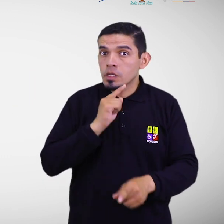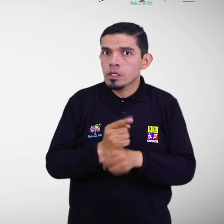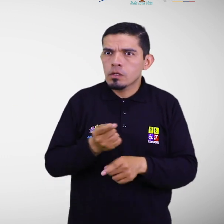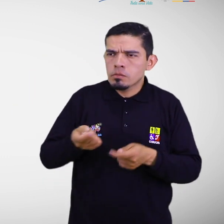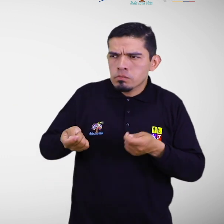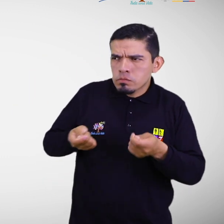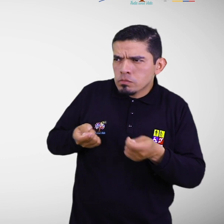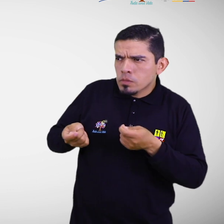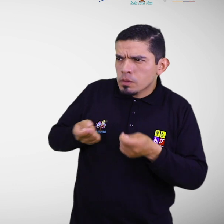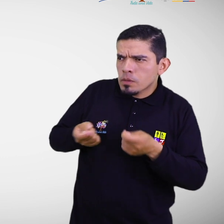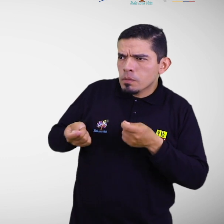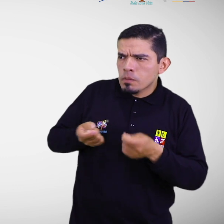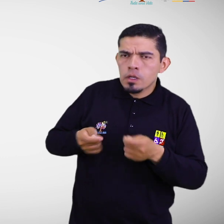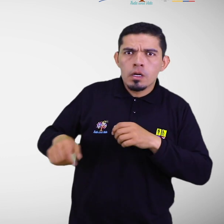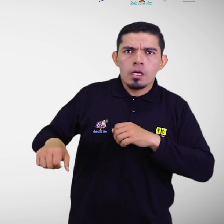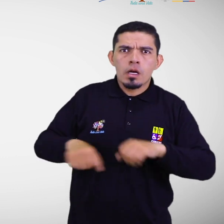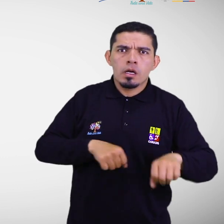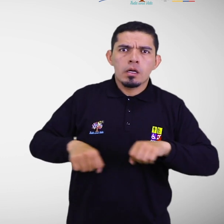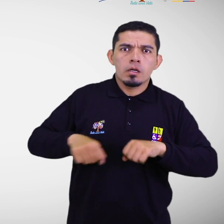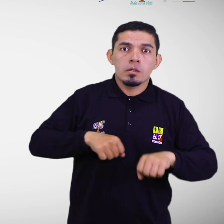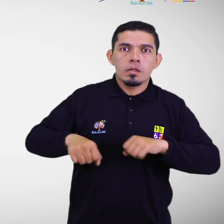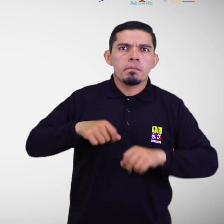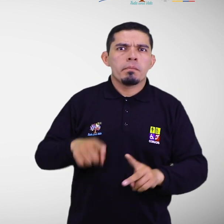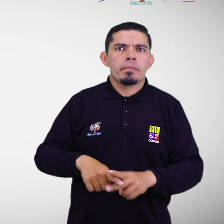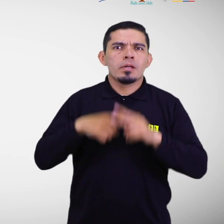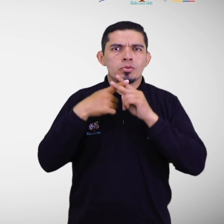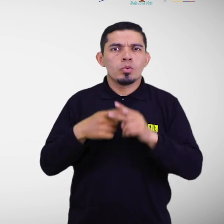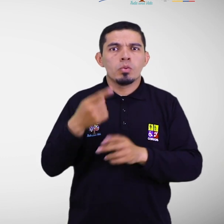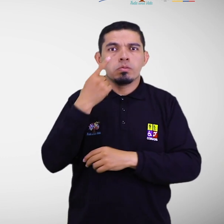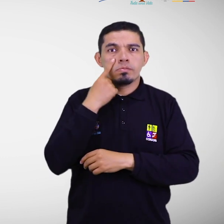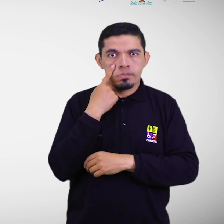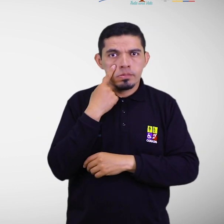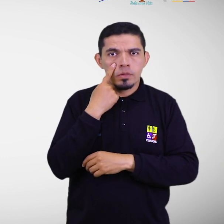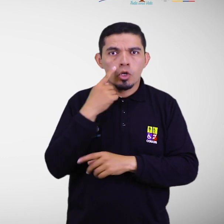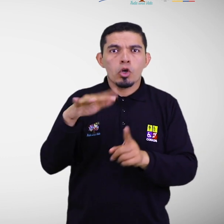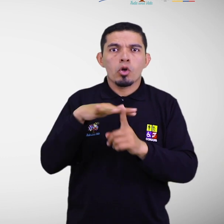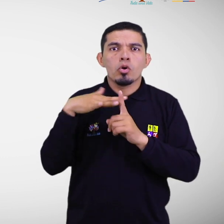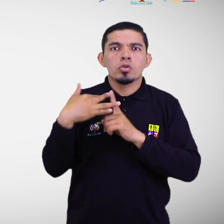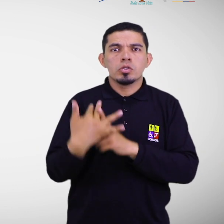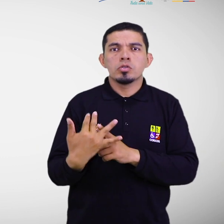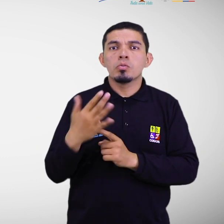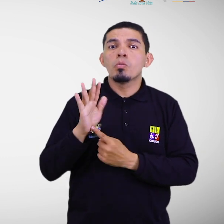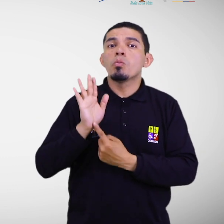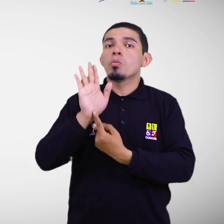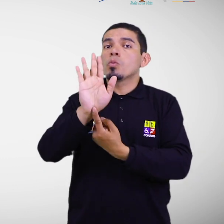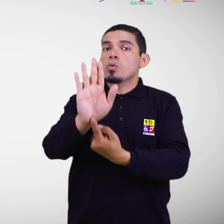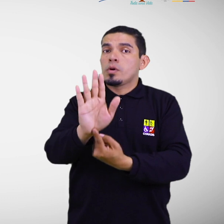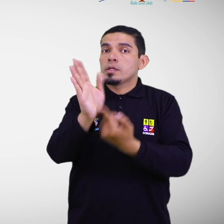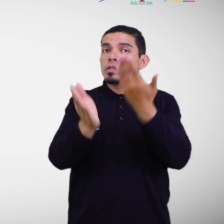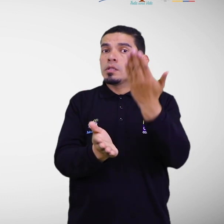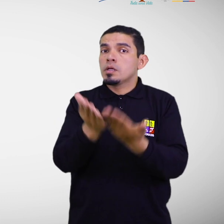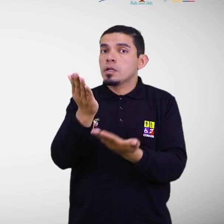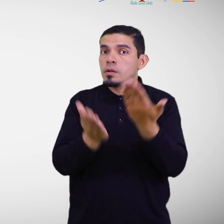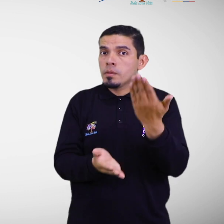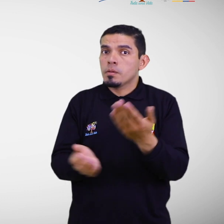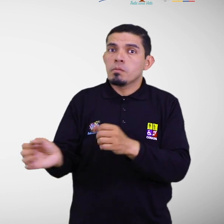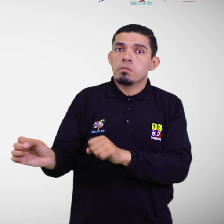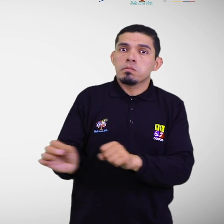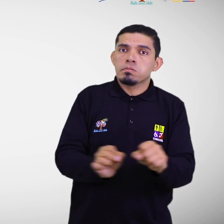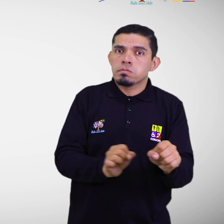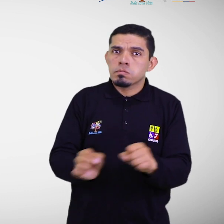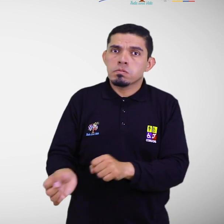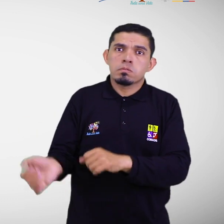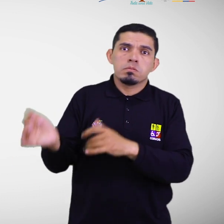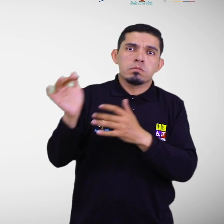activación significativa de la amenaza. Las condiciones y parámetros indican que puede presentarse un evento que produzca